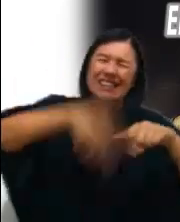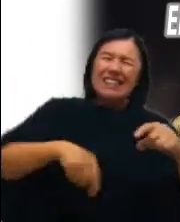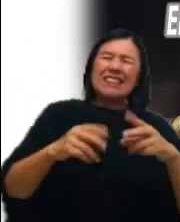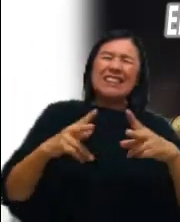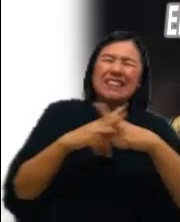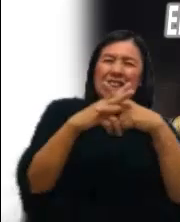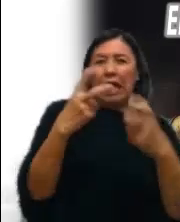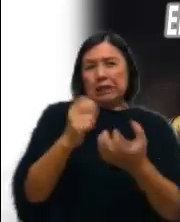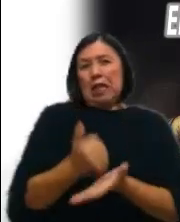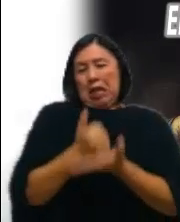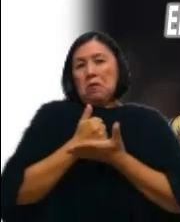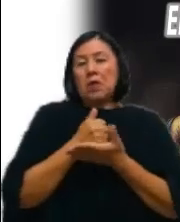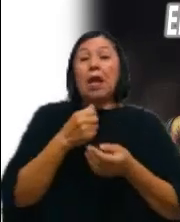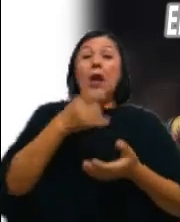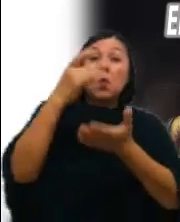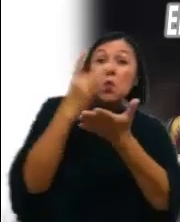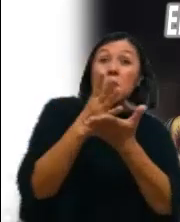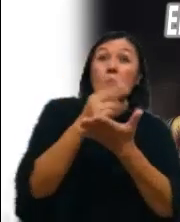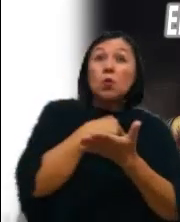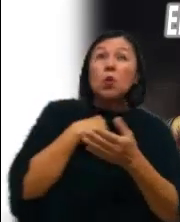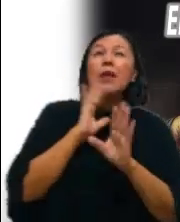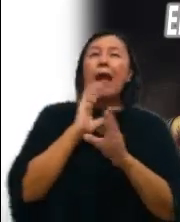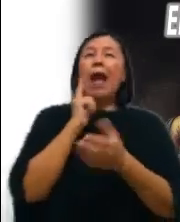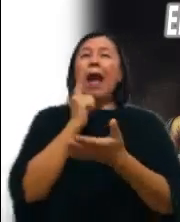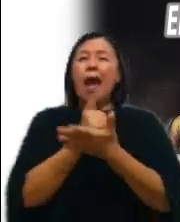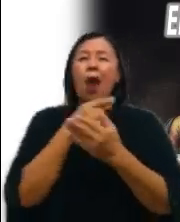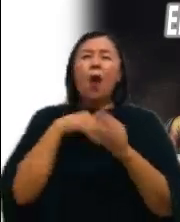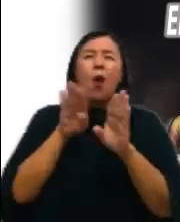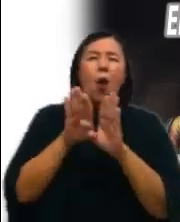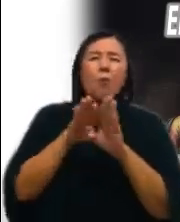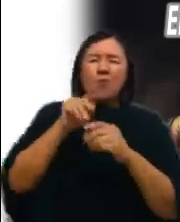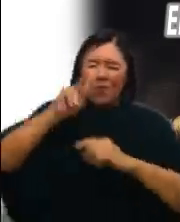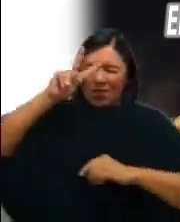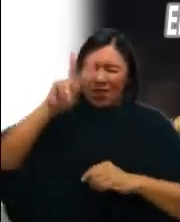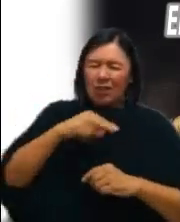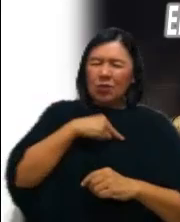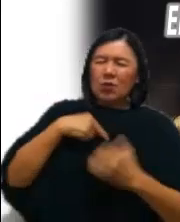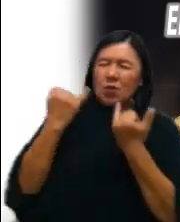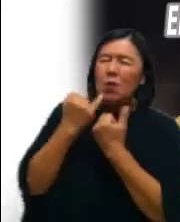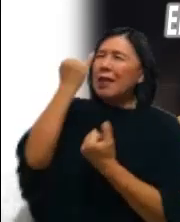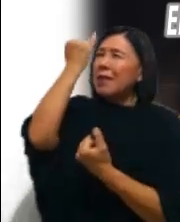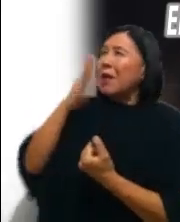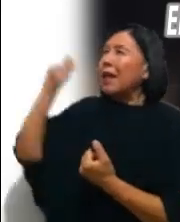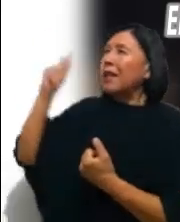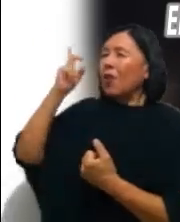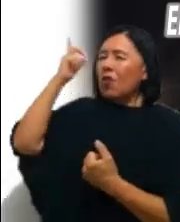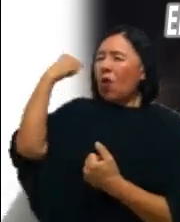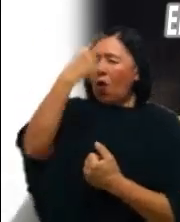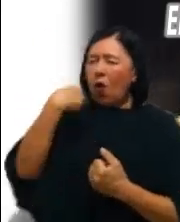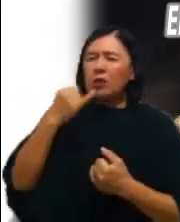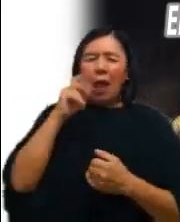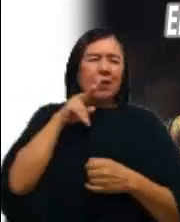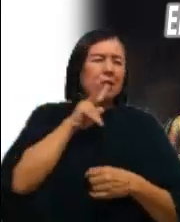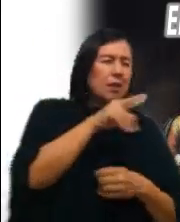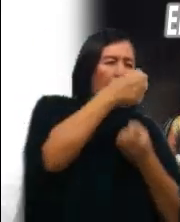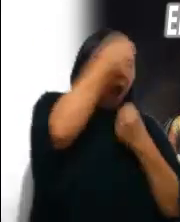Solo cuando nos descubramos rostro e imagen de Dios Cuando miremos en los demás el rostro y la imagen